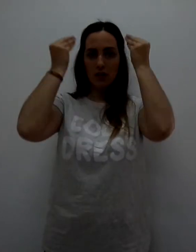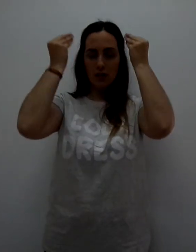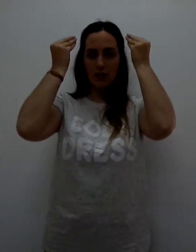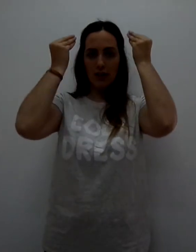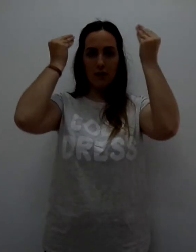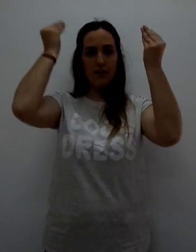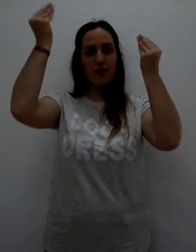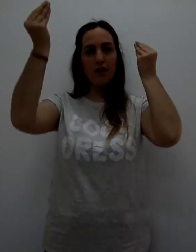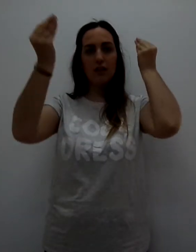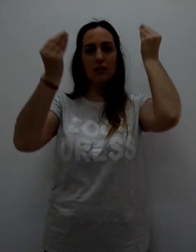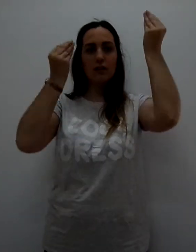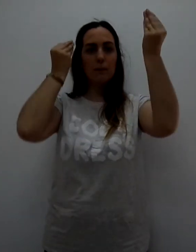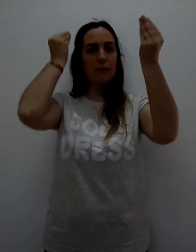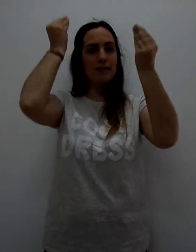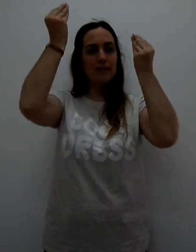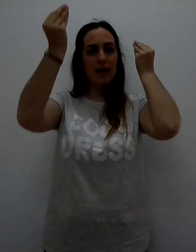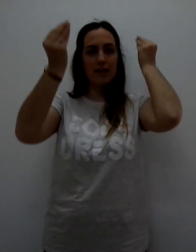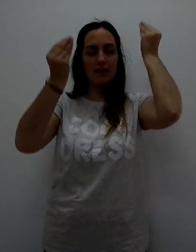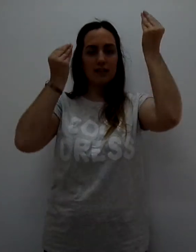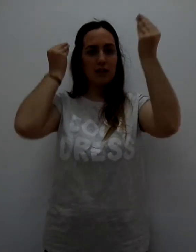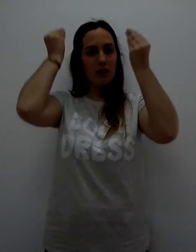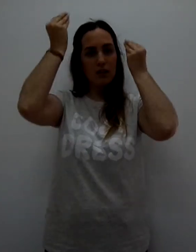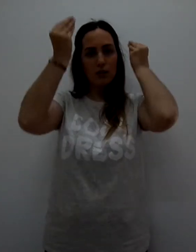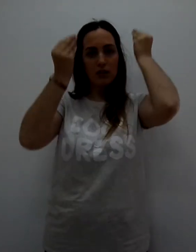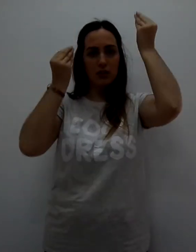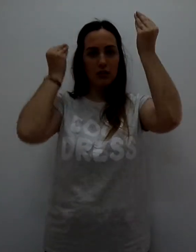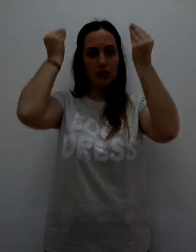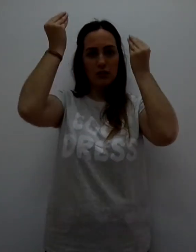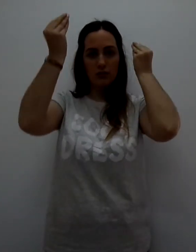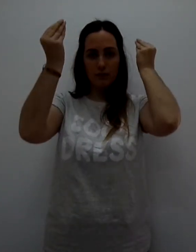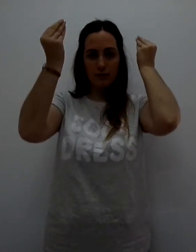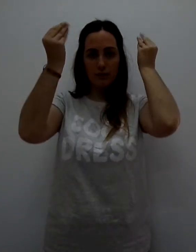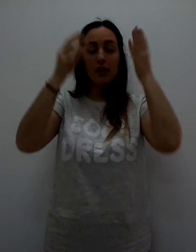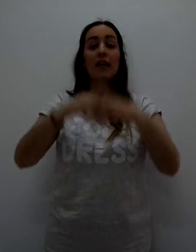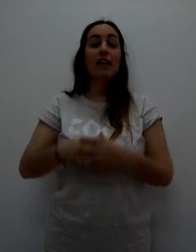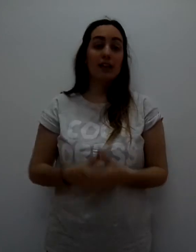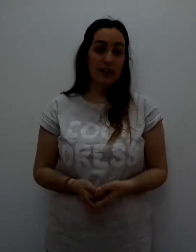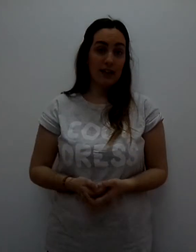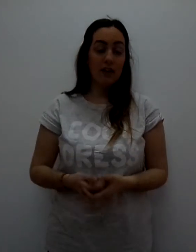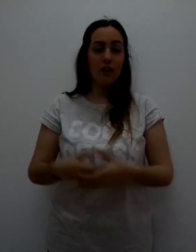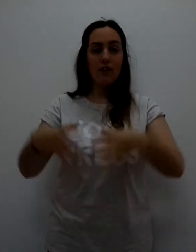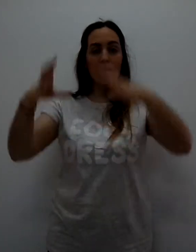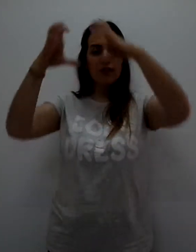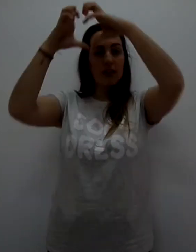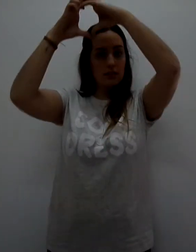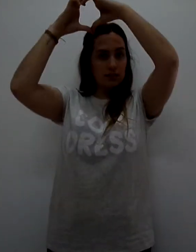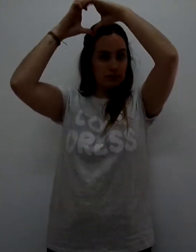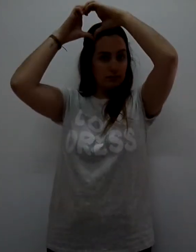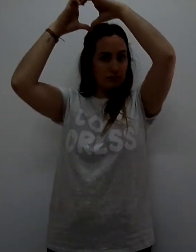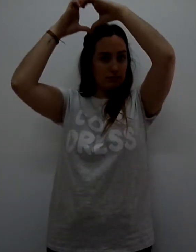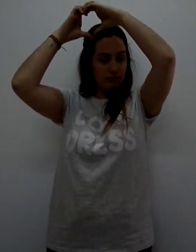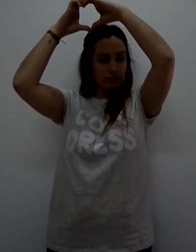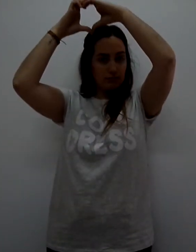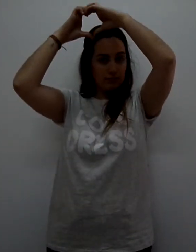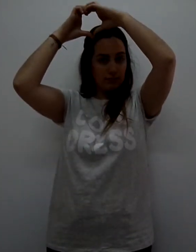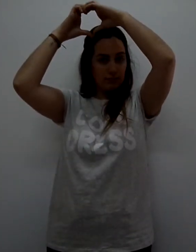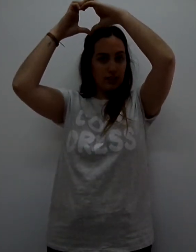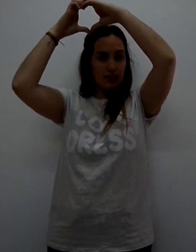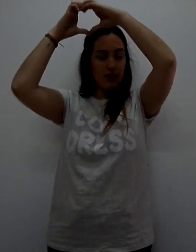La cabeza. Pensáis. Círculo. Reina de corazones. Reina de